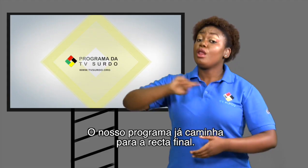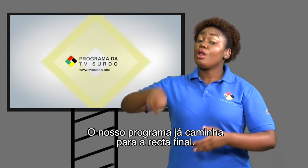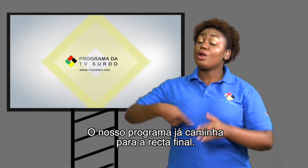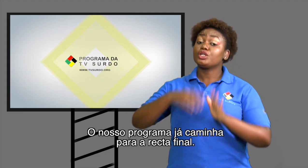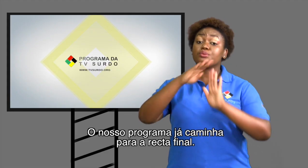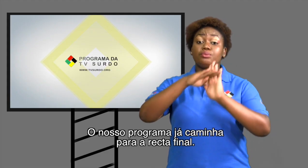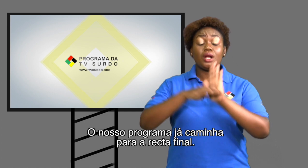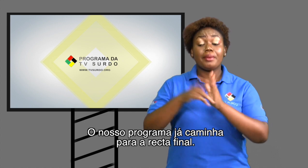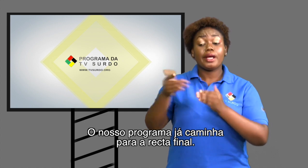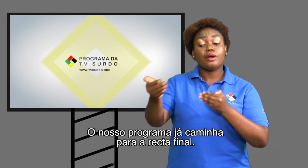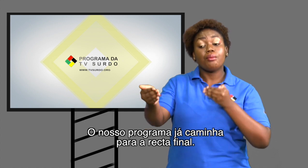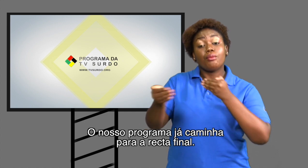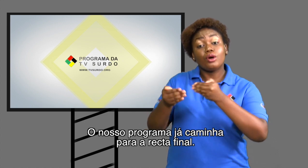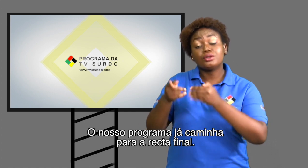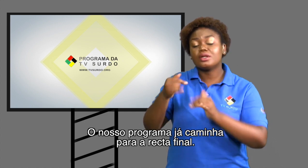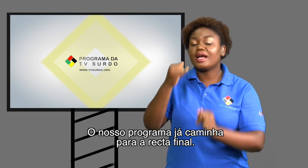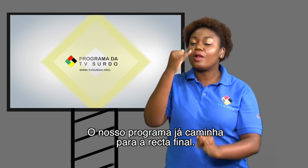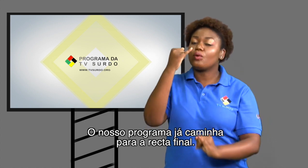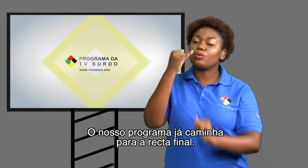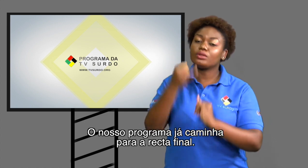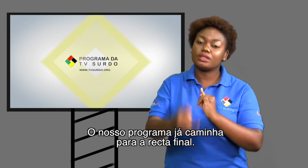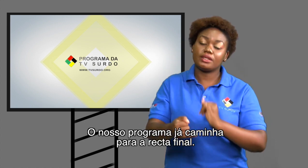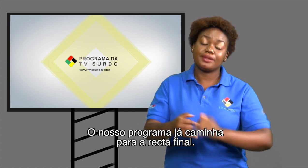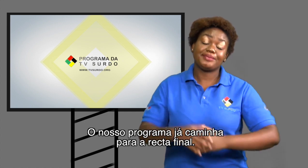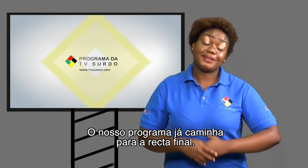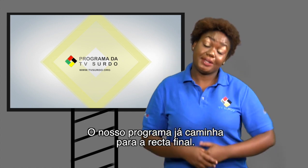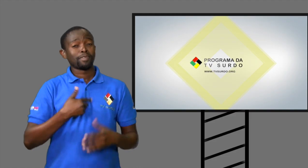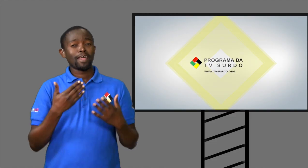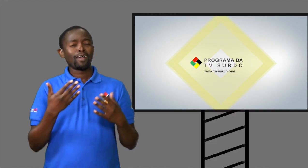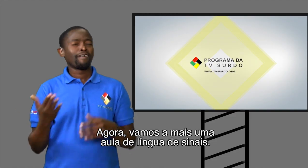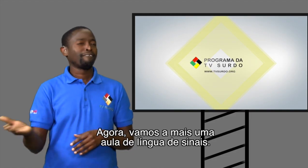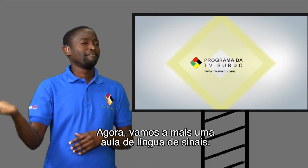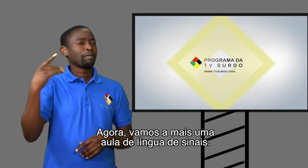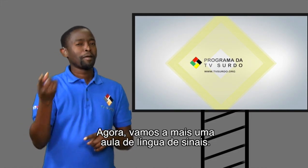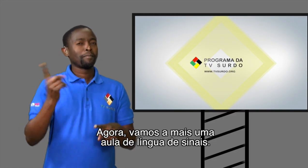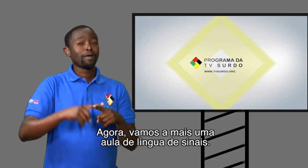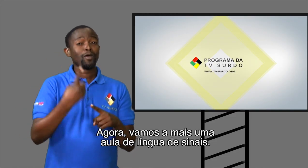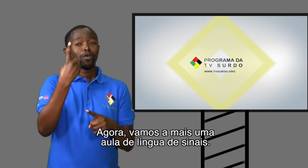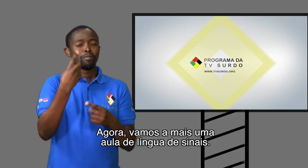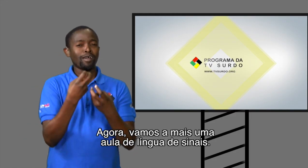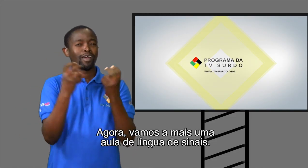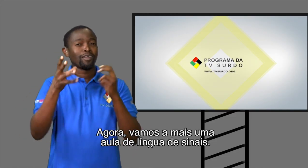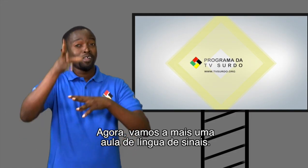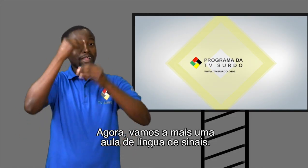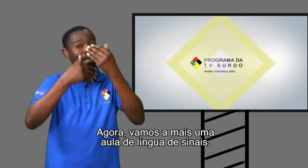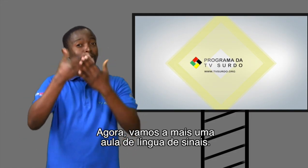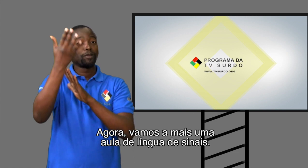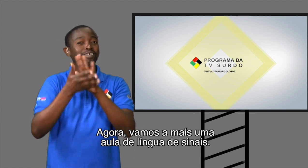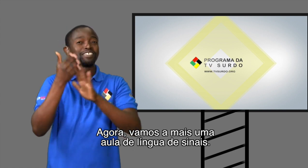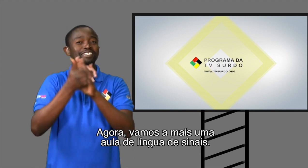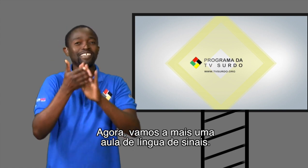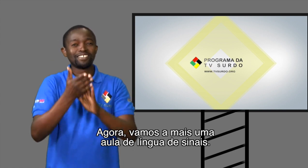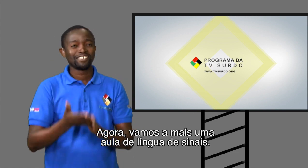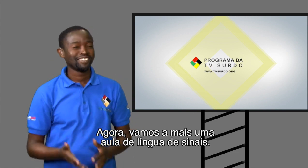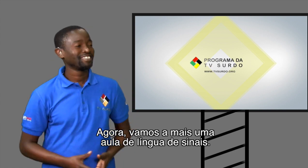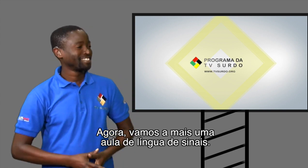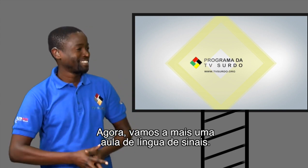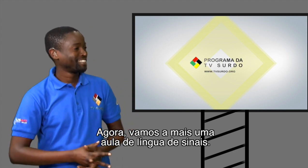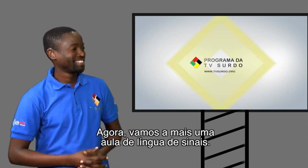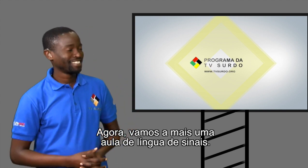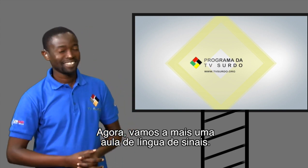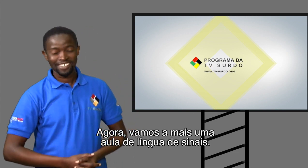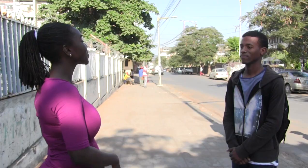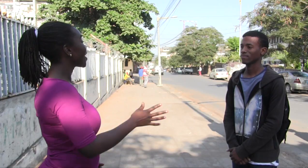O nosso programa já caminha para a reta final Agora vamos a mais uma aula de língua de